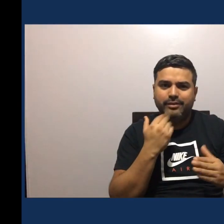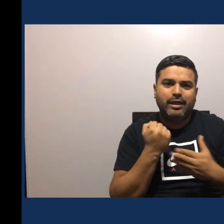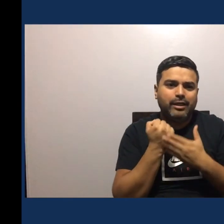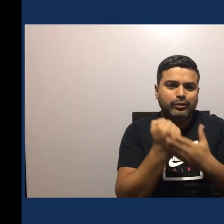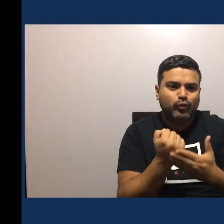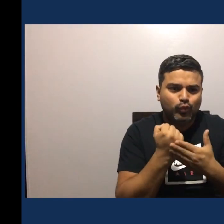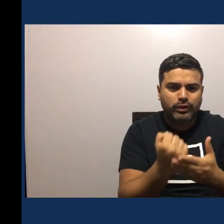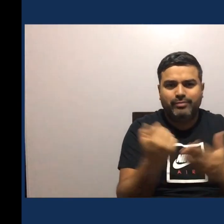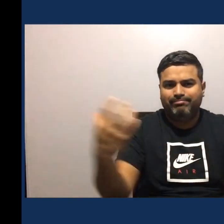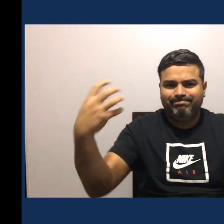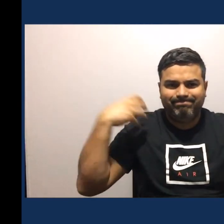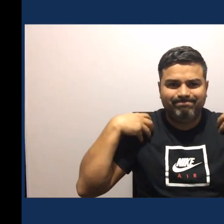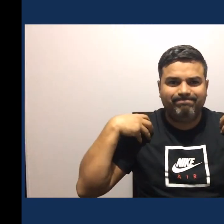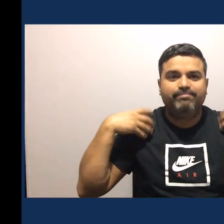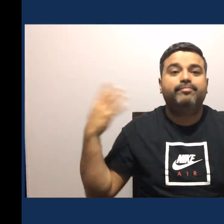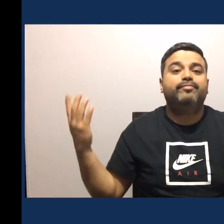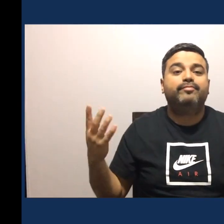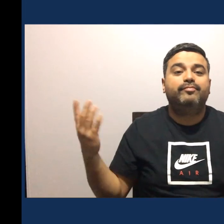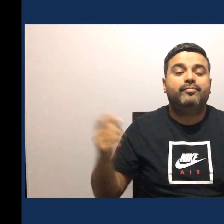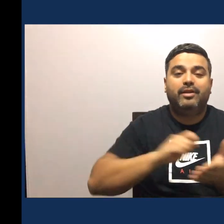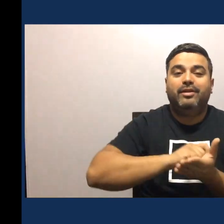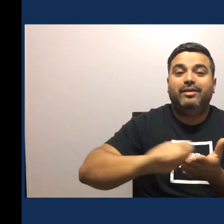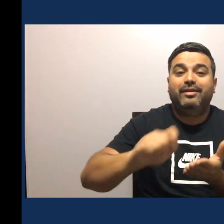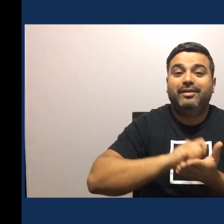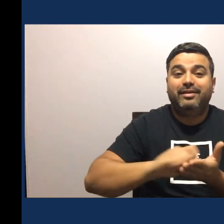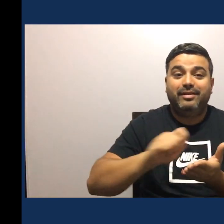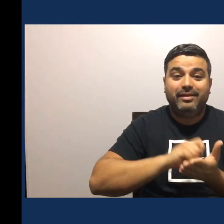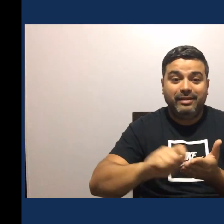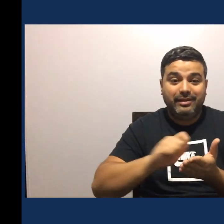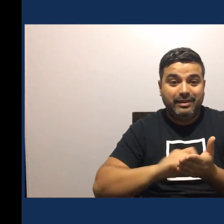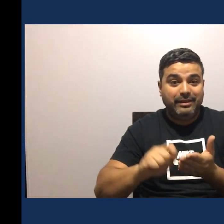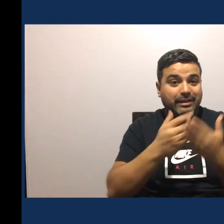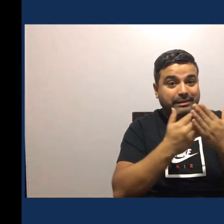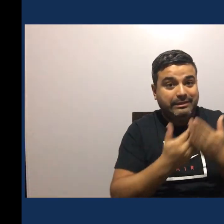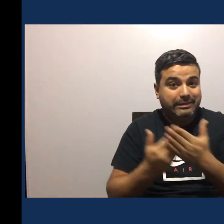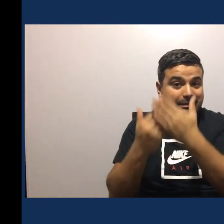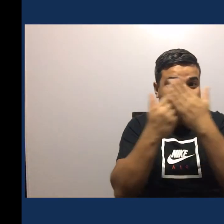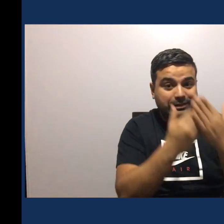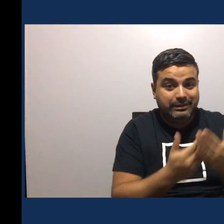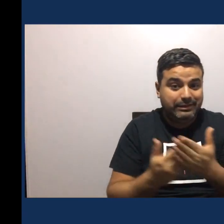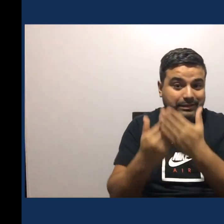Si Siempre Ayuda